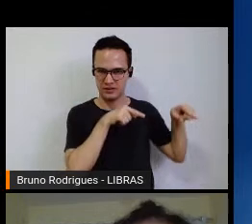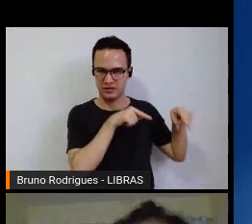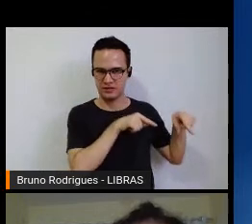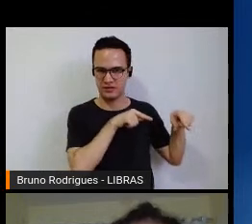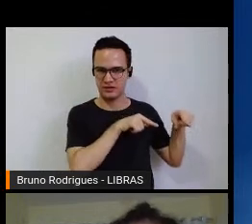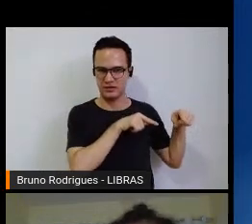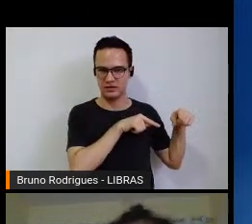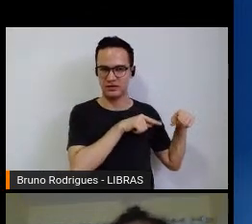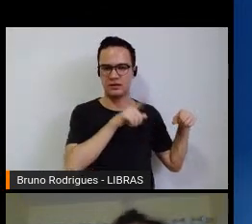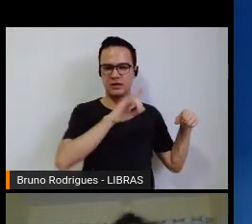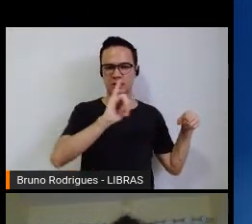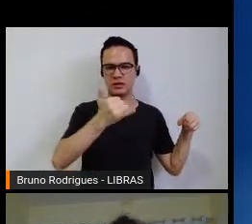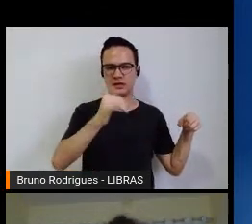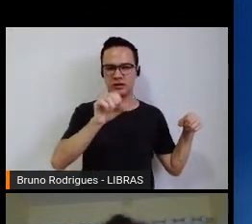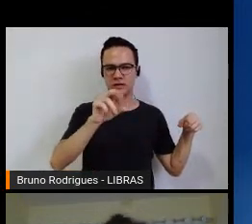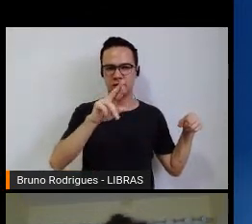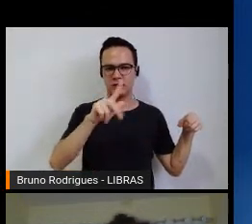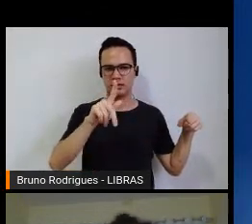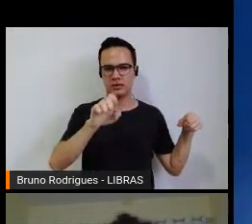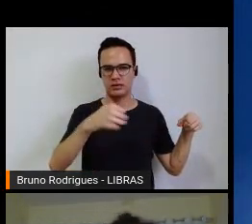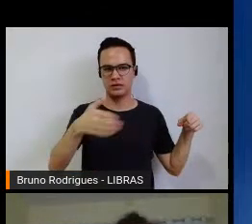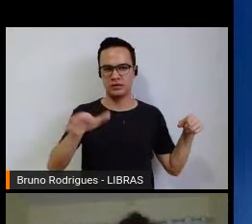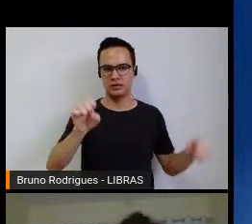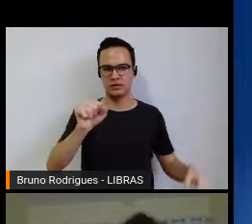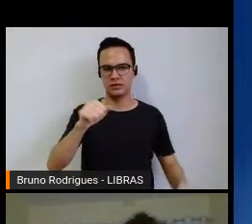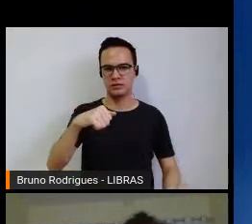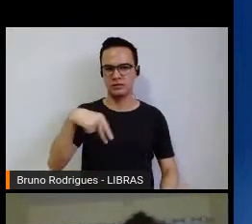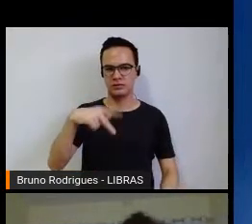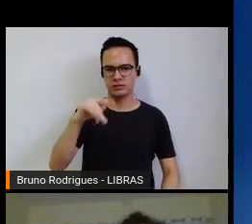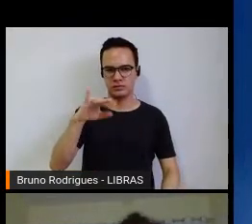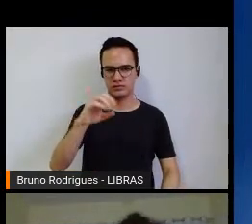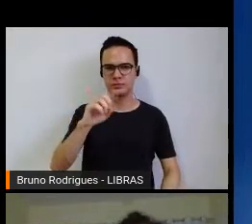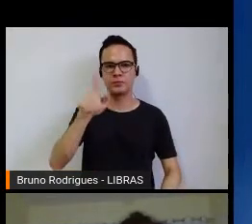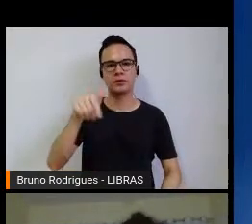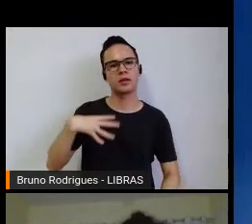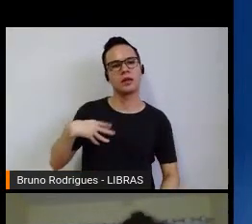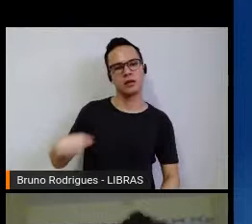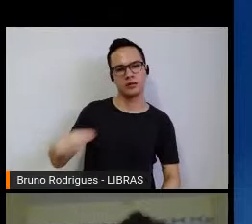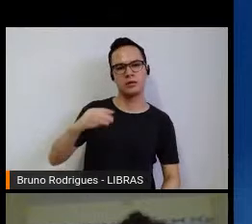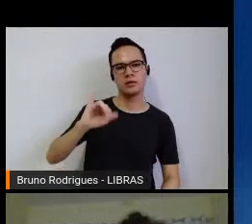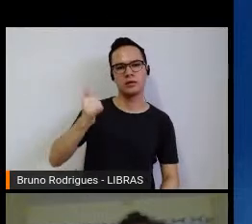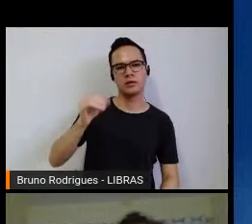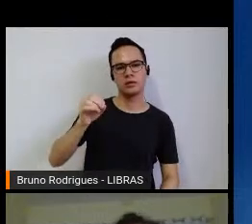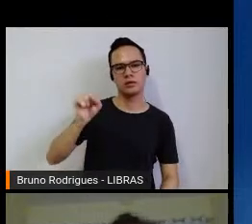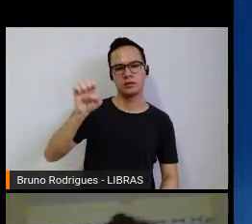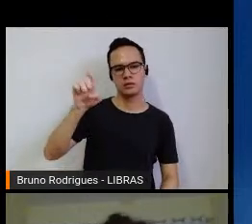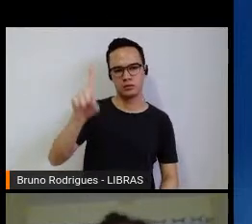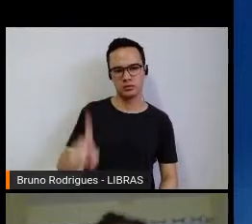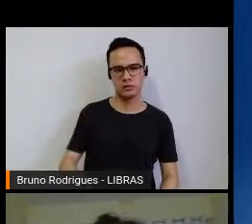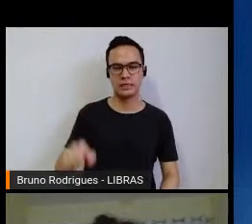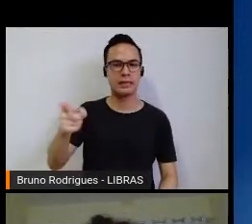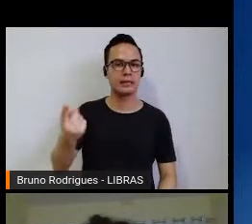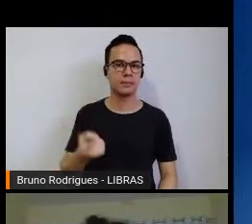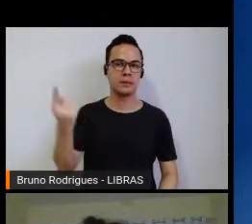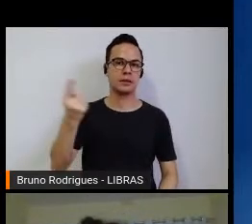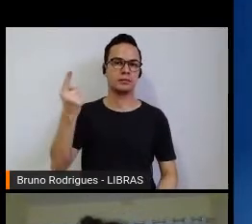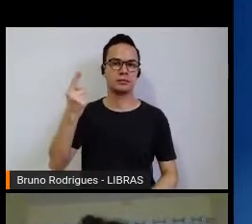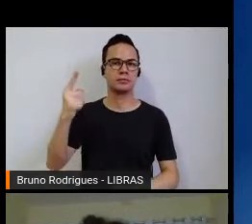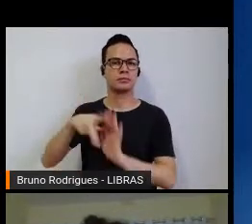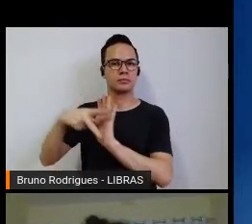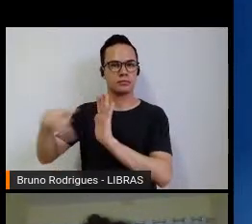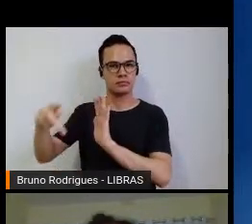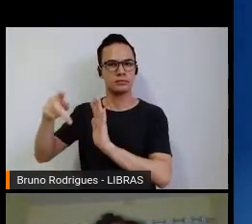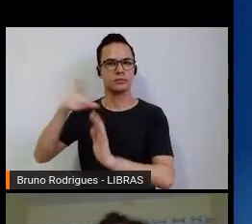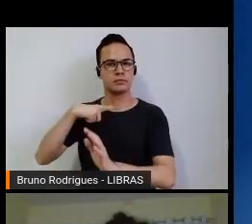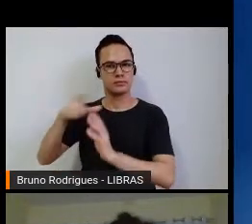Jorge Sampaio, que foi, que era filho do senhor José Sampaio, que foi um dos primeiros donos de time